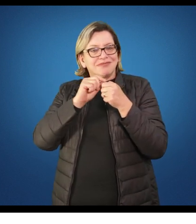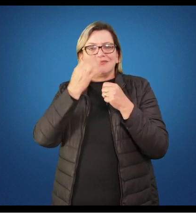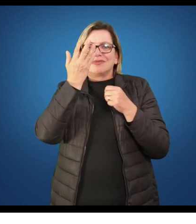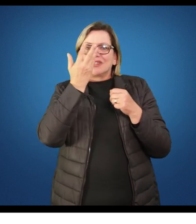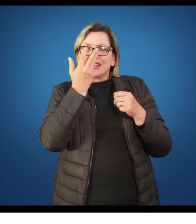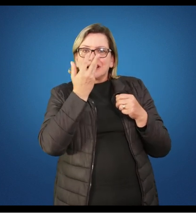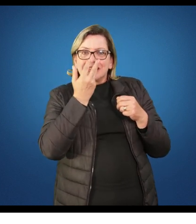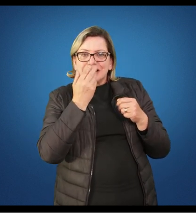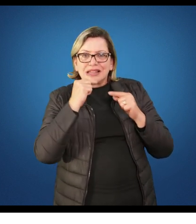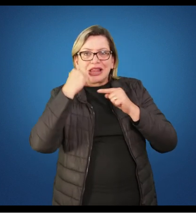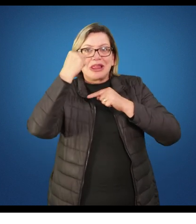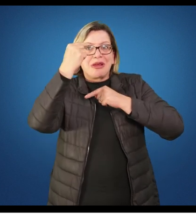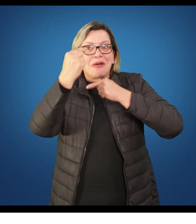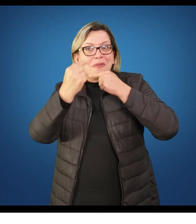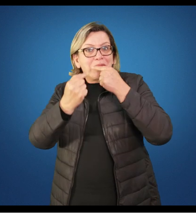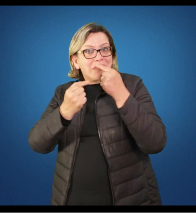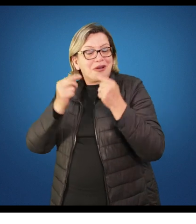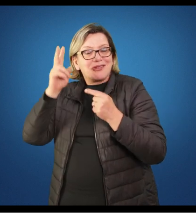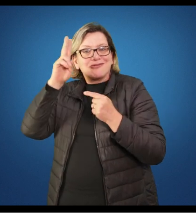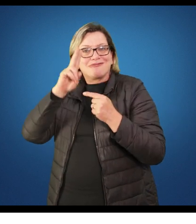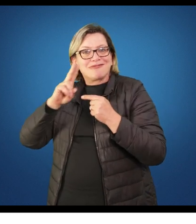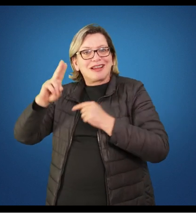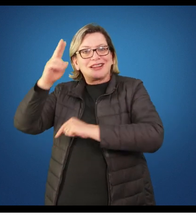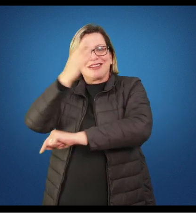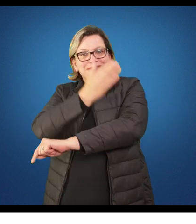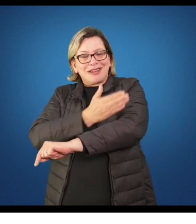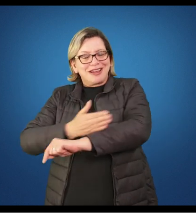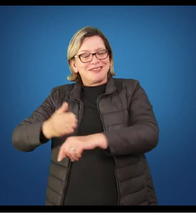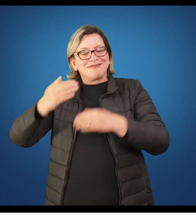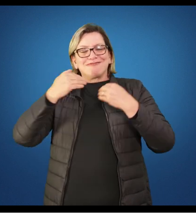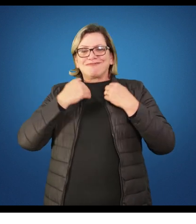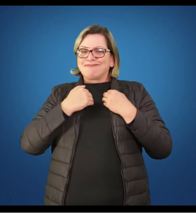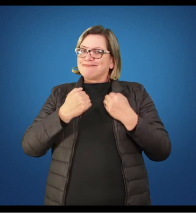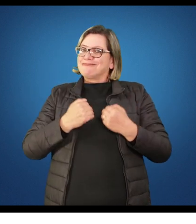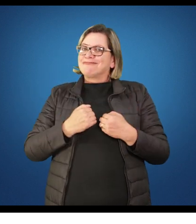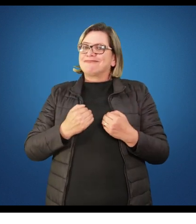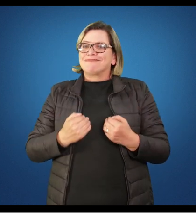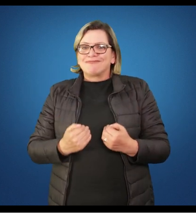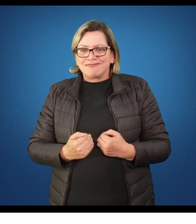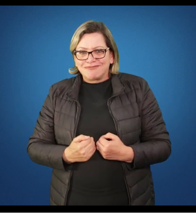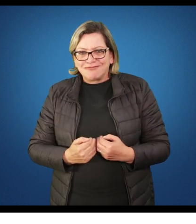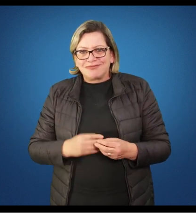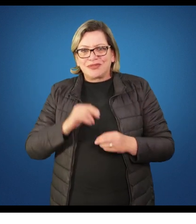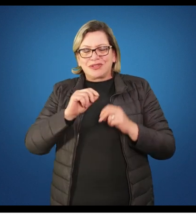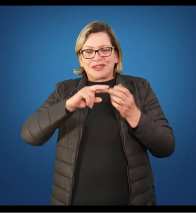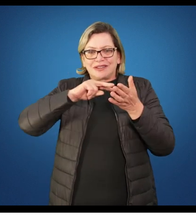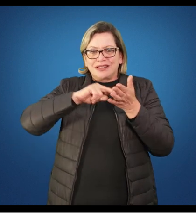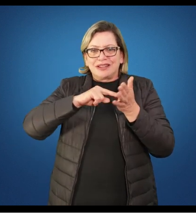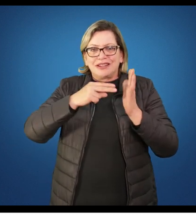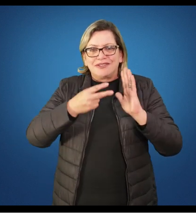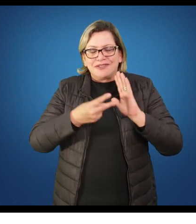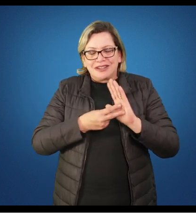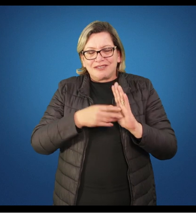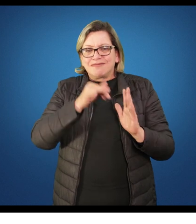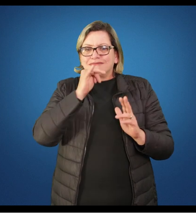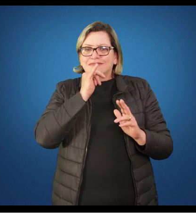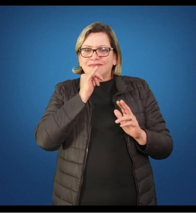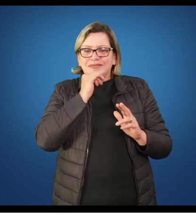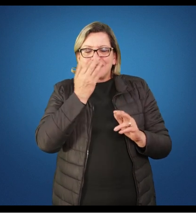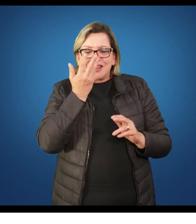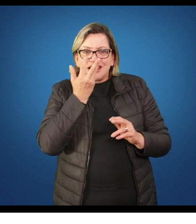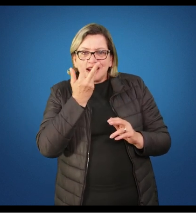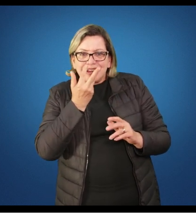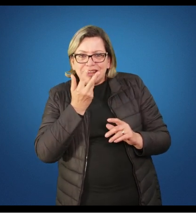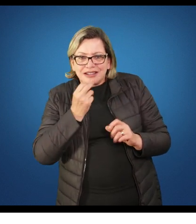às práticas corporais produzidas ao longo da história. Isso significa que a criança, por exemplo, vai poder